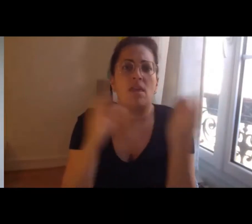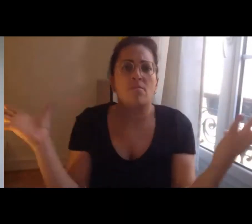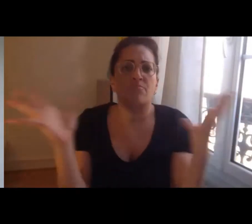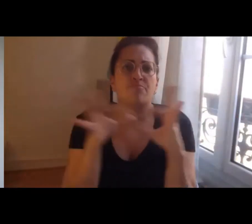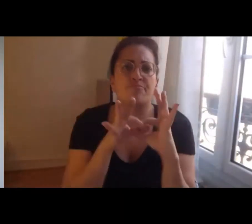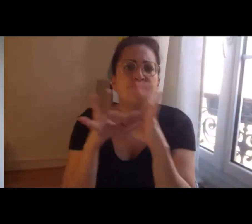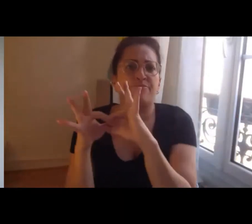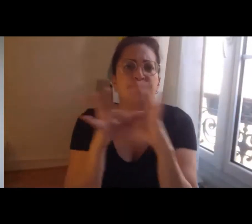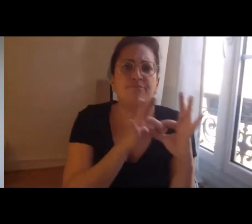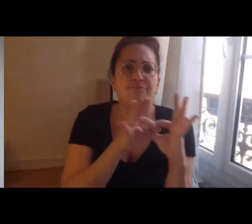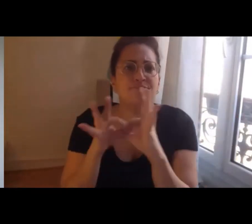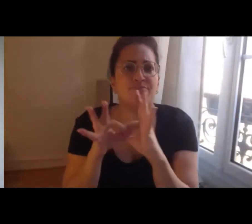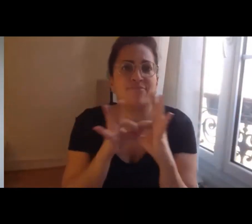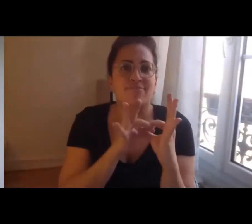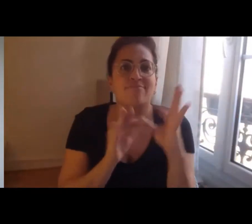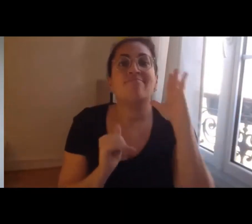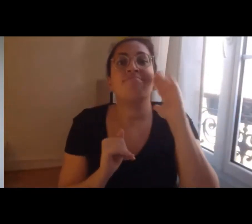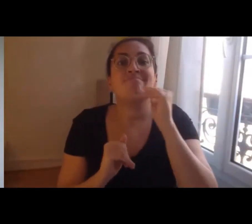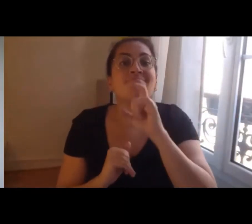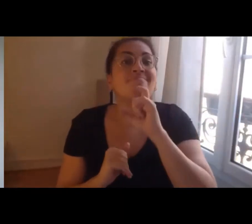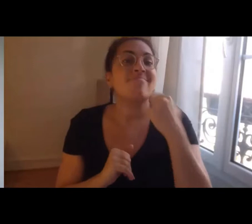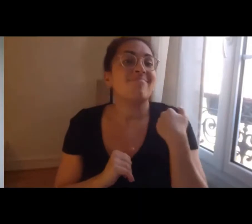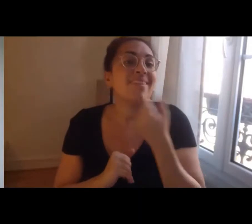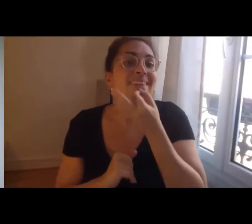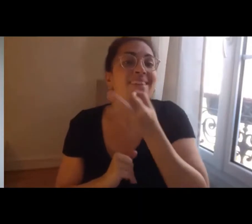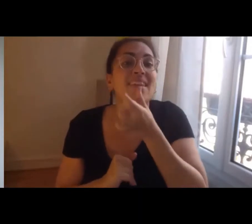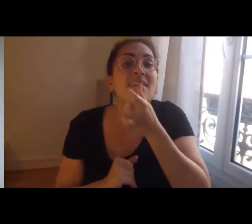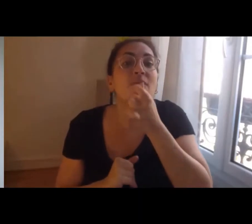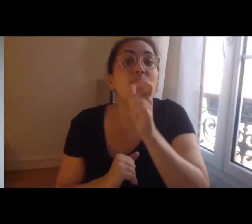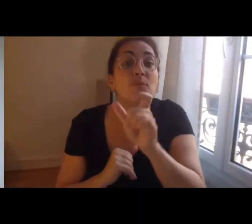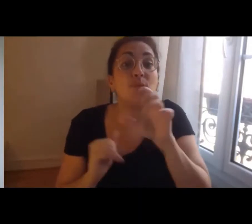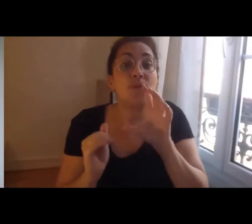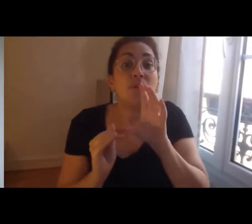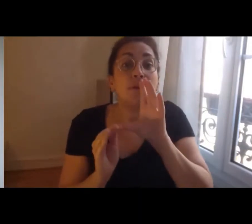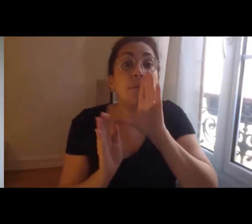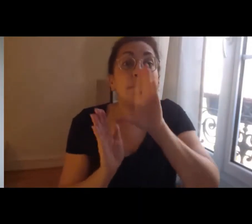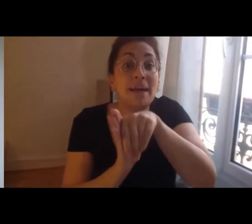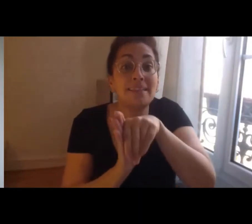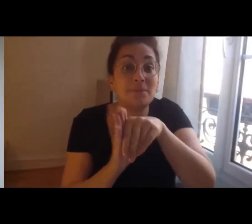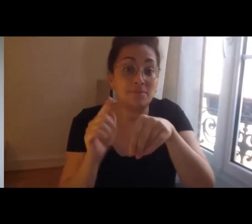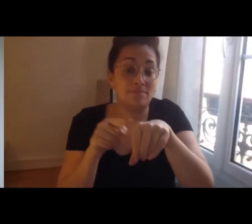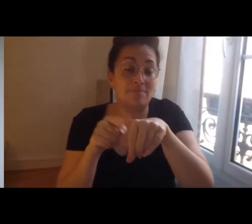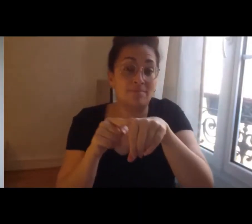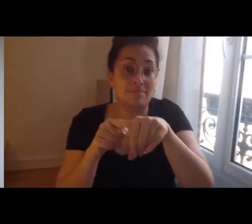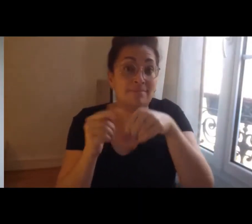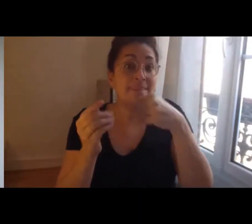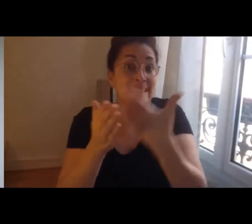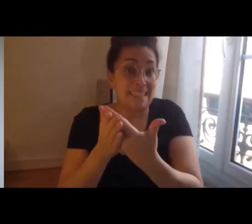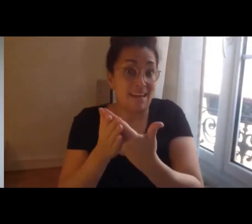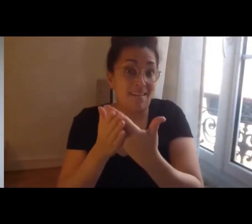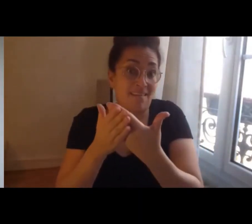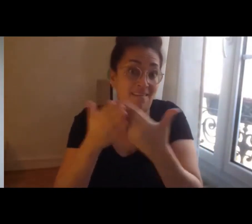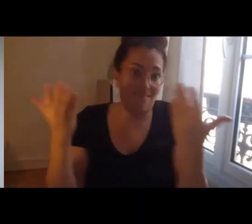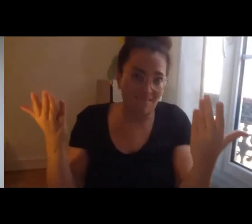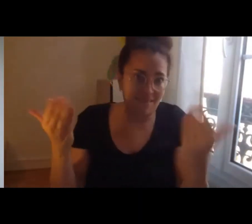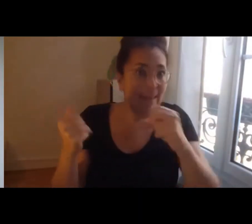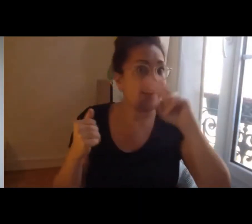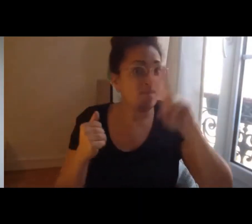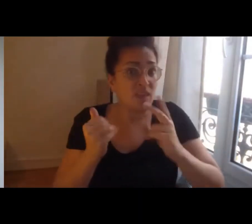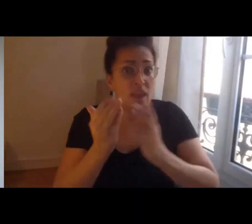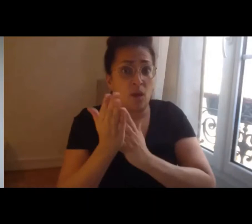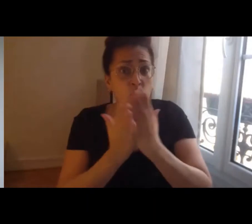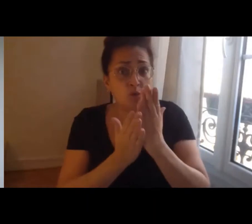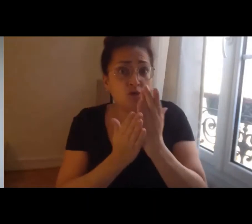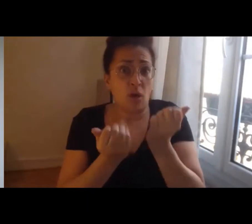en prenant en compte ce que je viens de dire, qu'on étudie, donc, dans les projets qu'on reçoit dans le cadre des